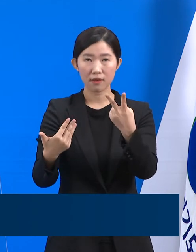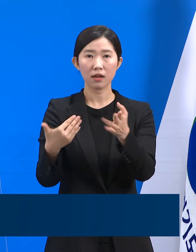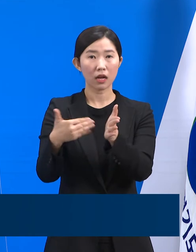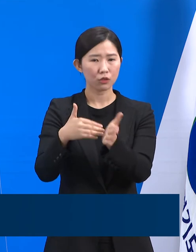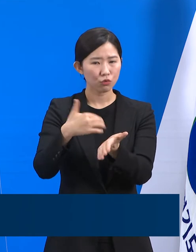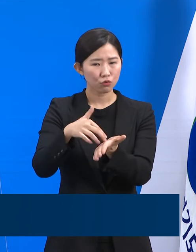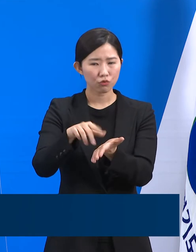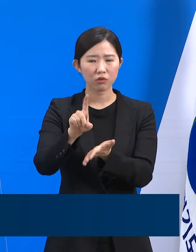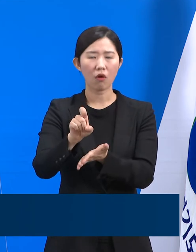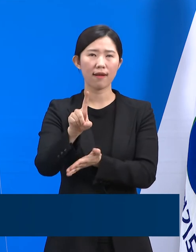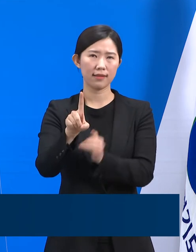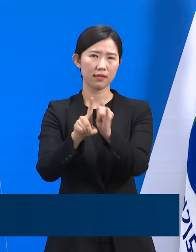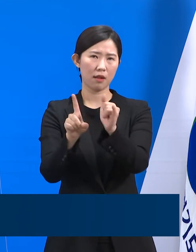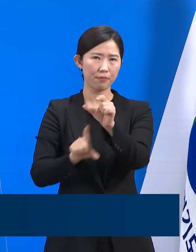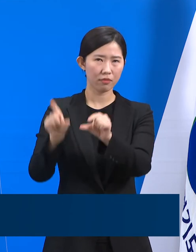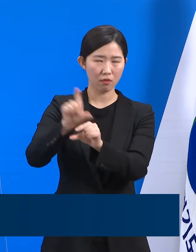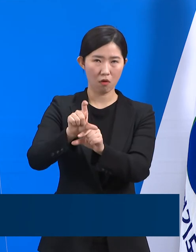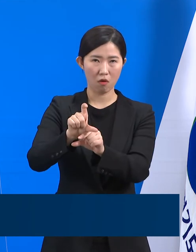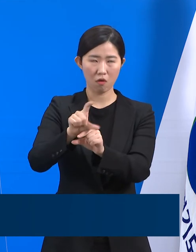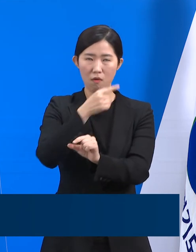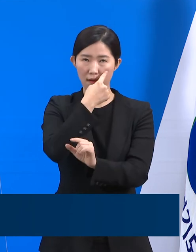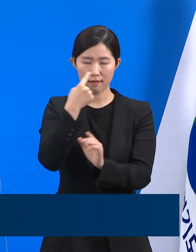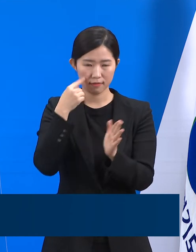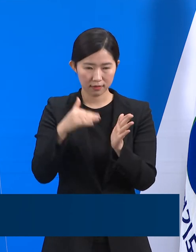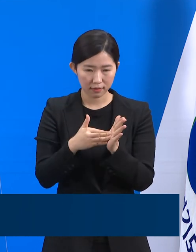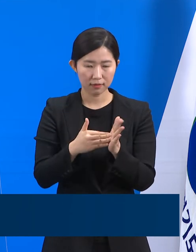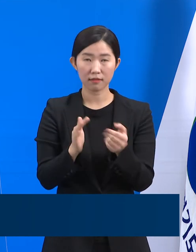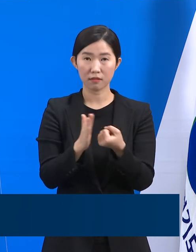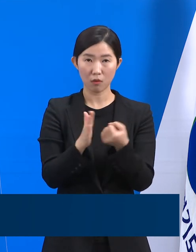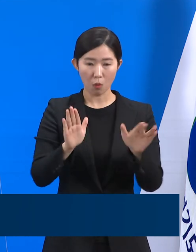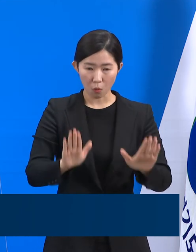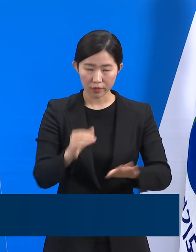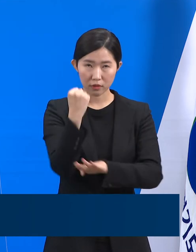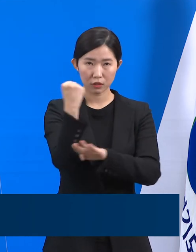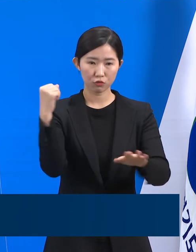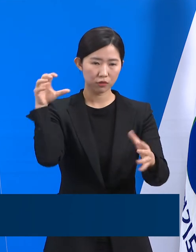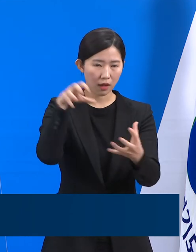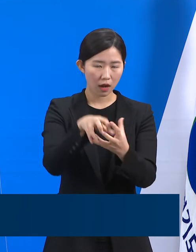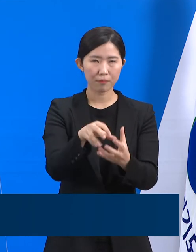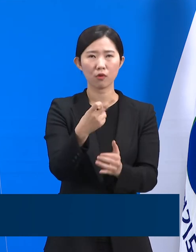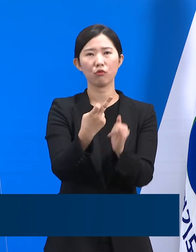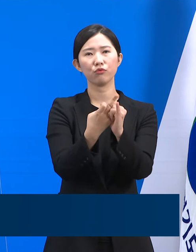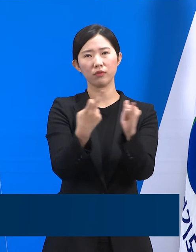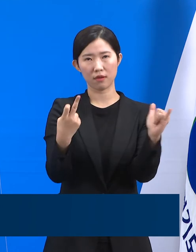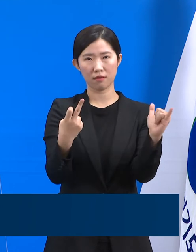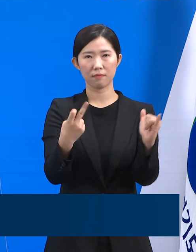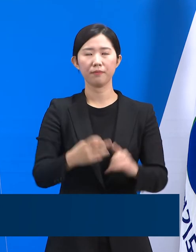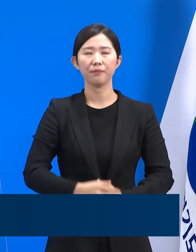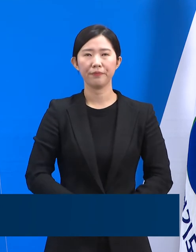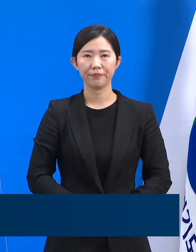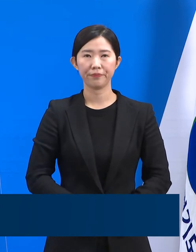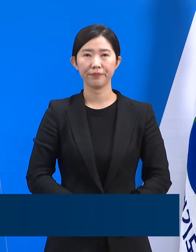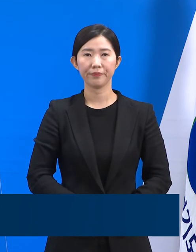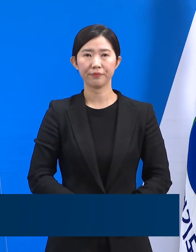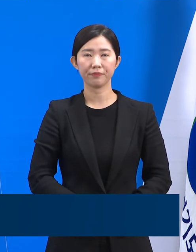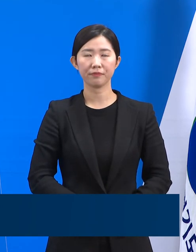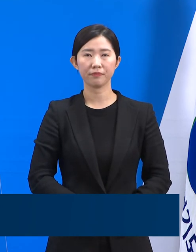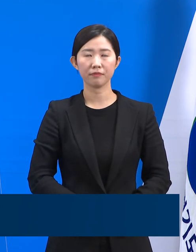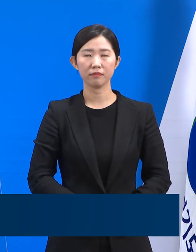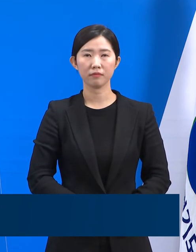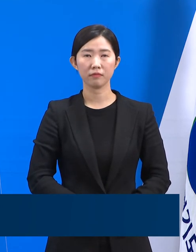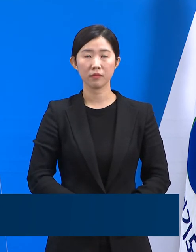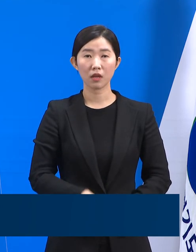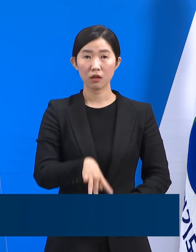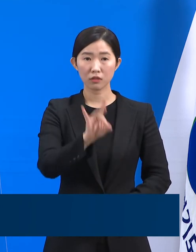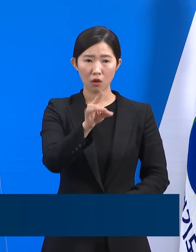판정을 받으며 금일 0시 기준 누적 확진자는 12명으로 확인되었습니다. 최초